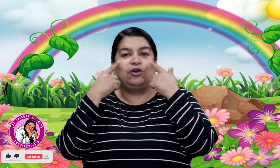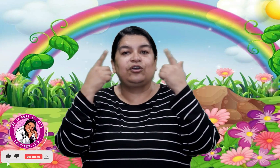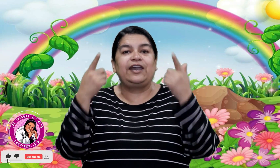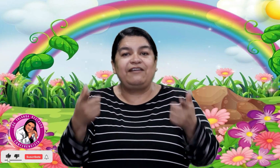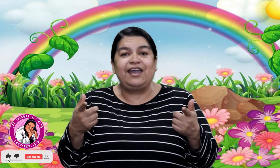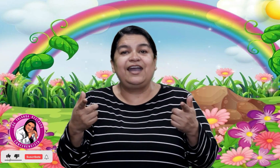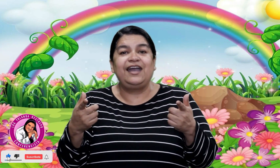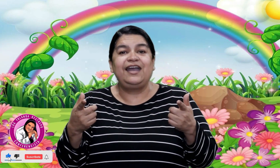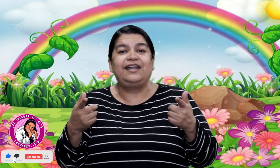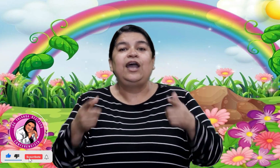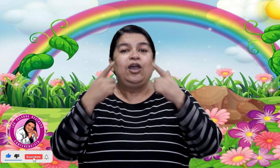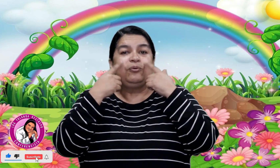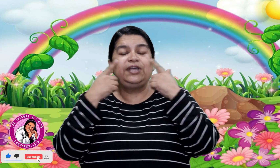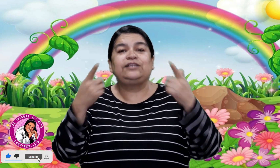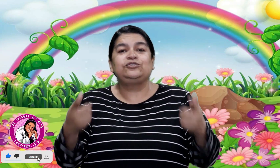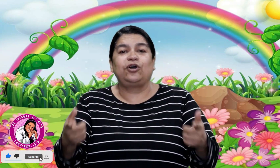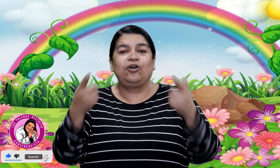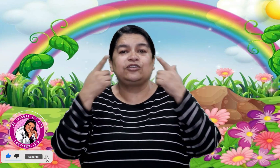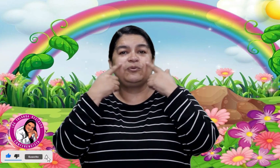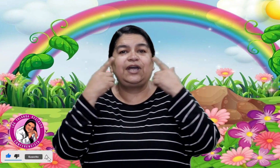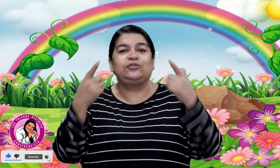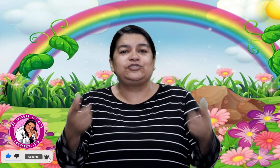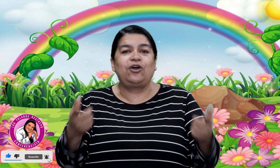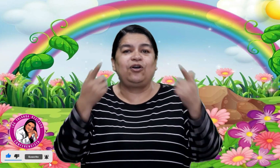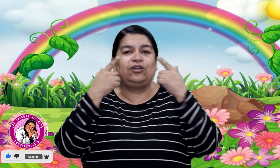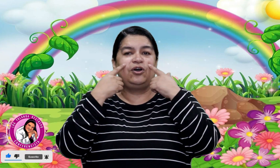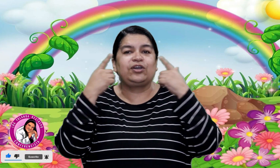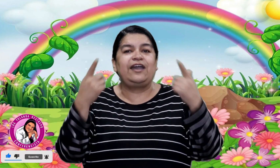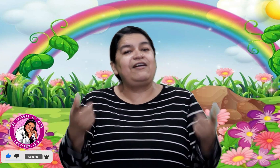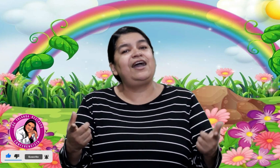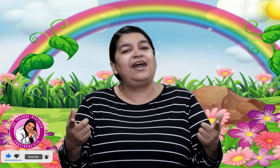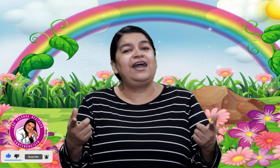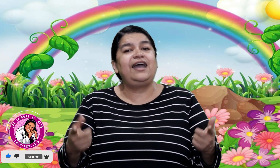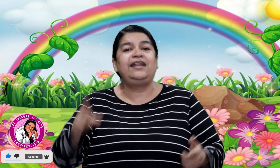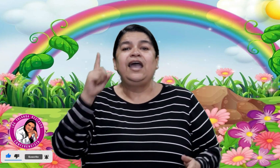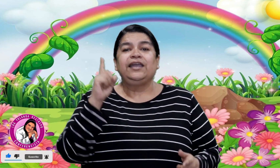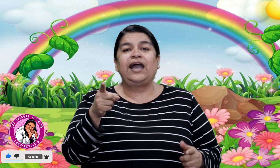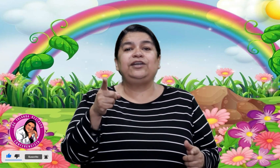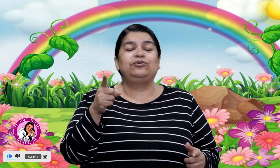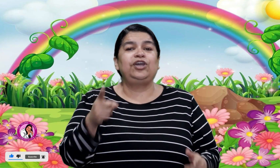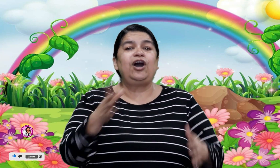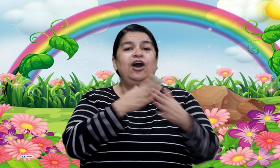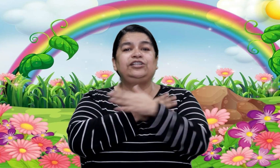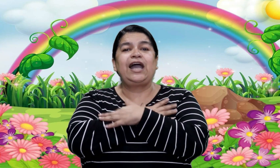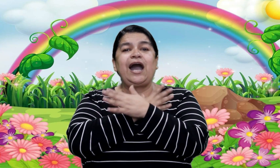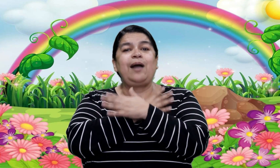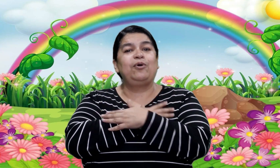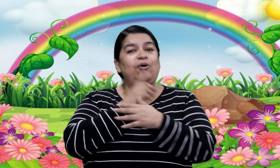lo que ven Cuida tus ojos, cuida tus ojos lo que ven Que hay un Dios de amor